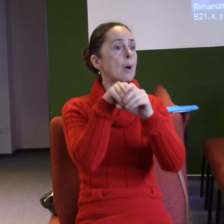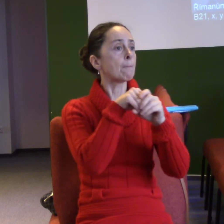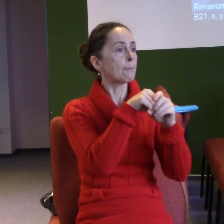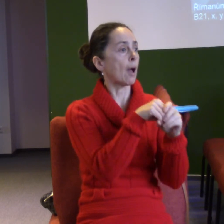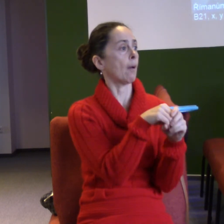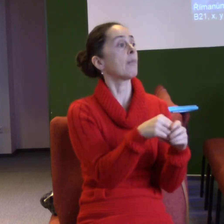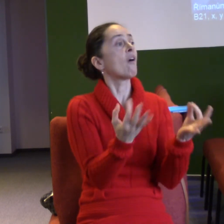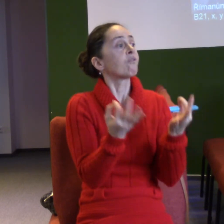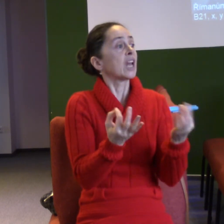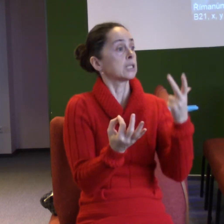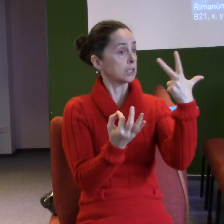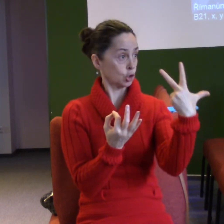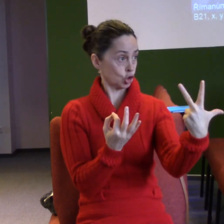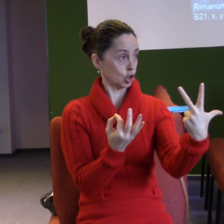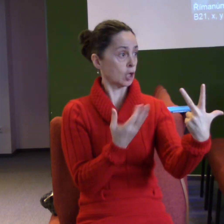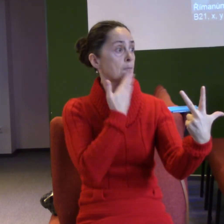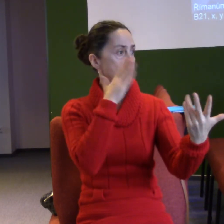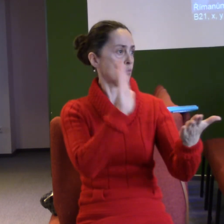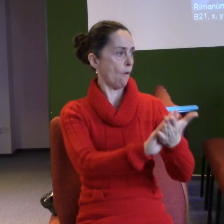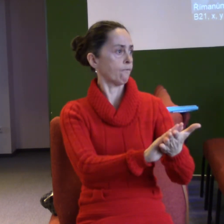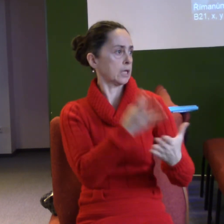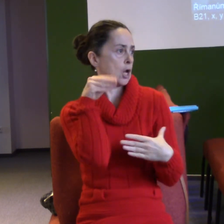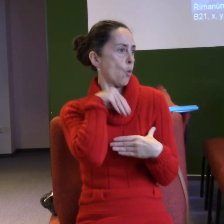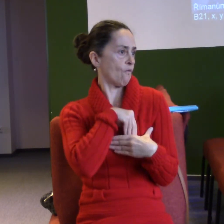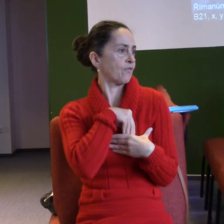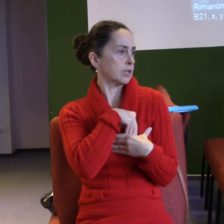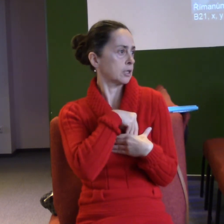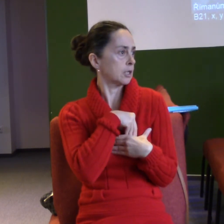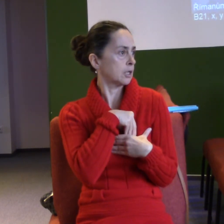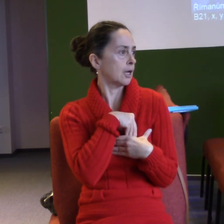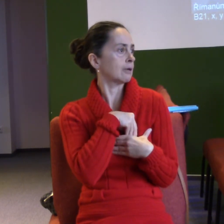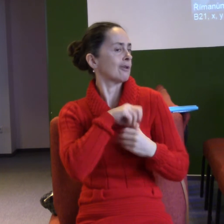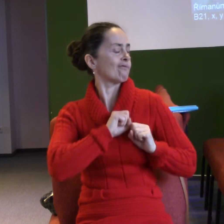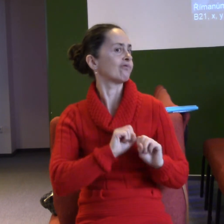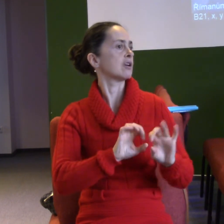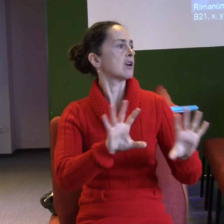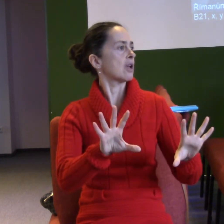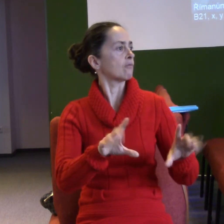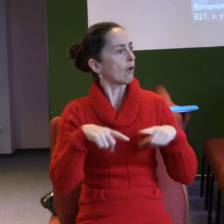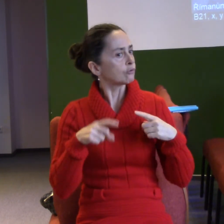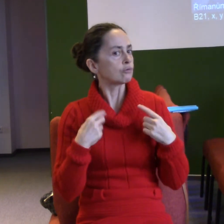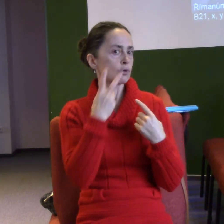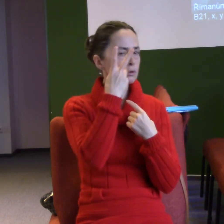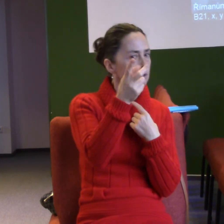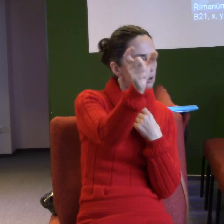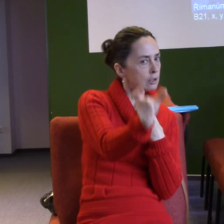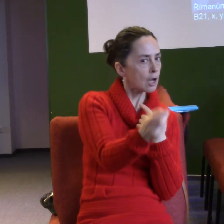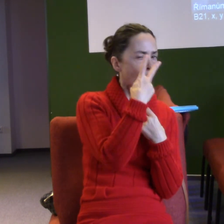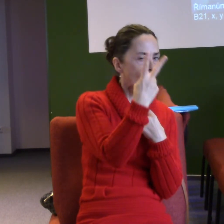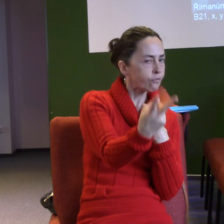věci začnou dít. Začnou se nejenom projevovat v životě toho člověka. Jako kdyby zemnit se něco